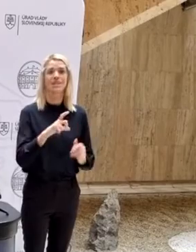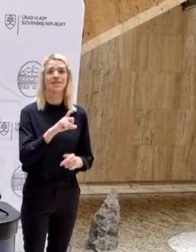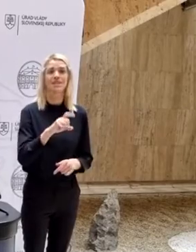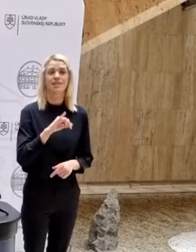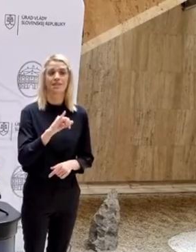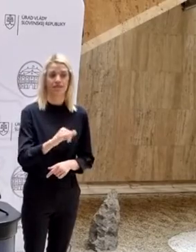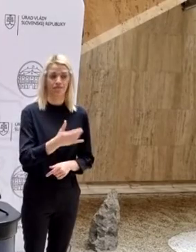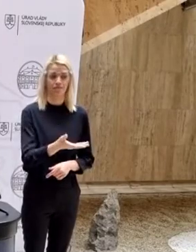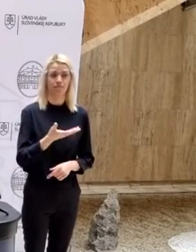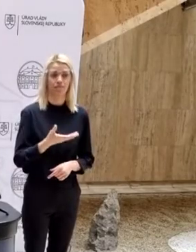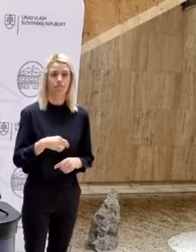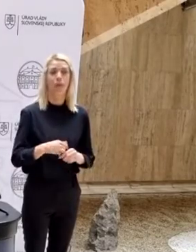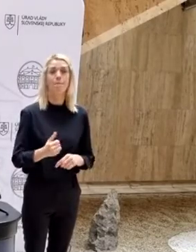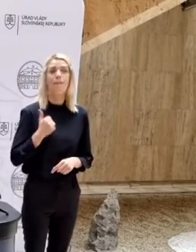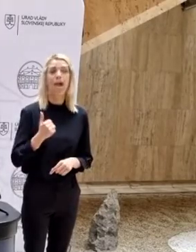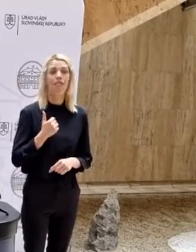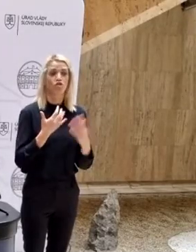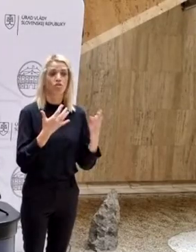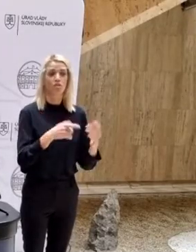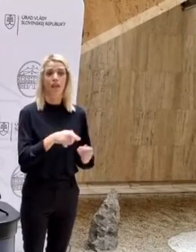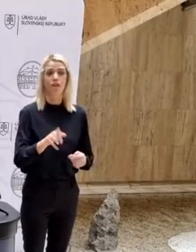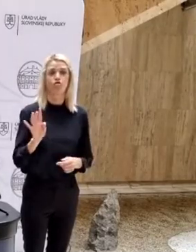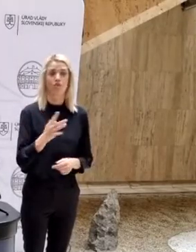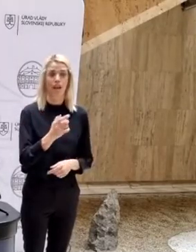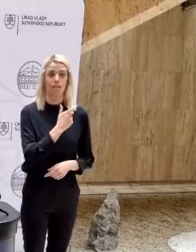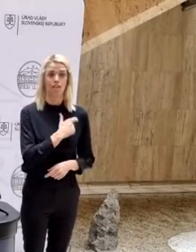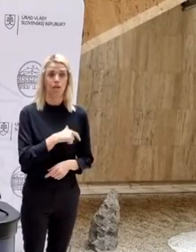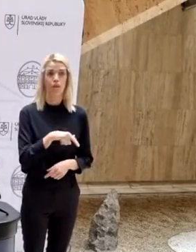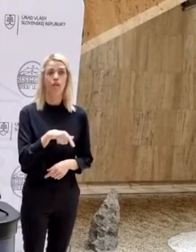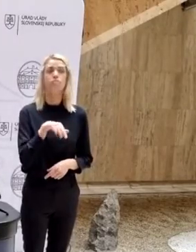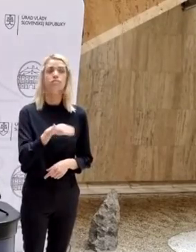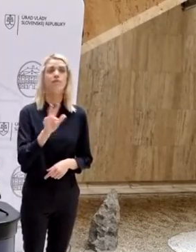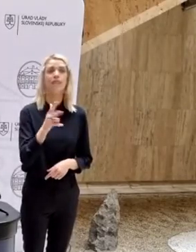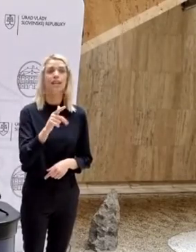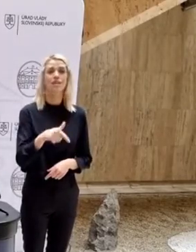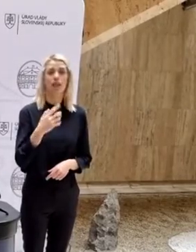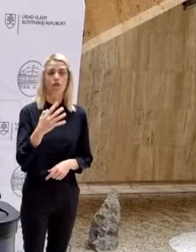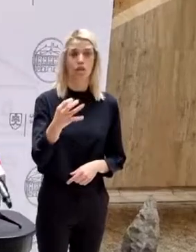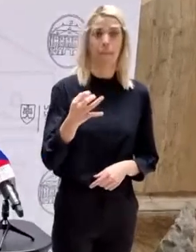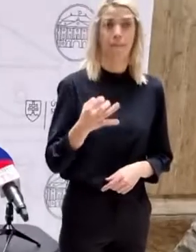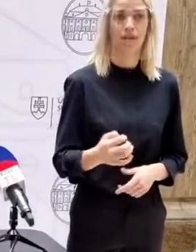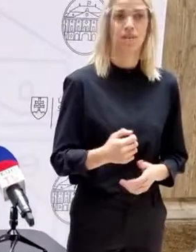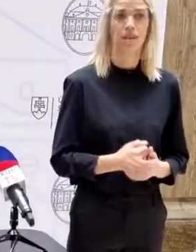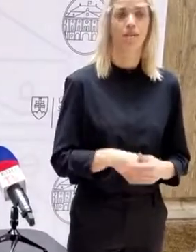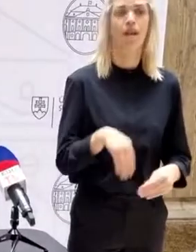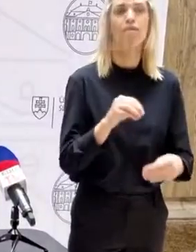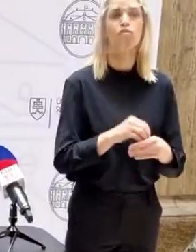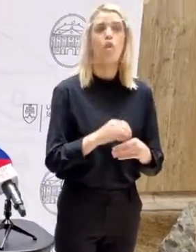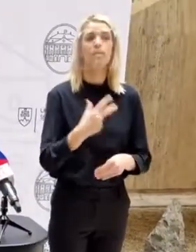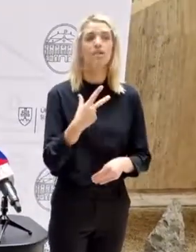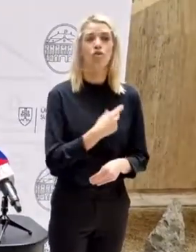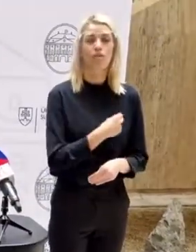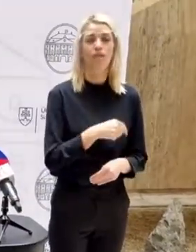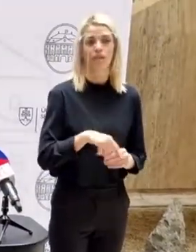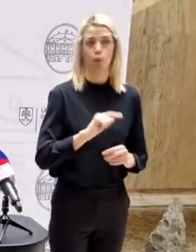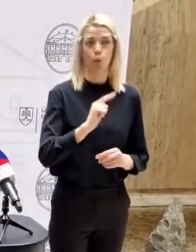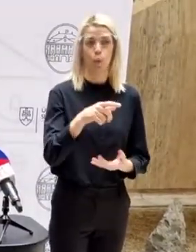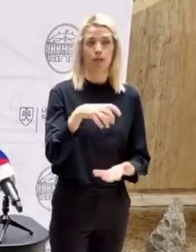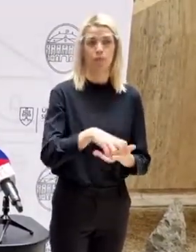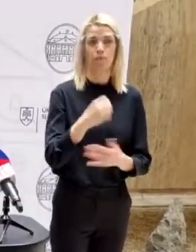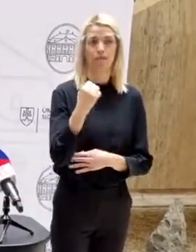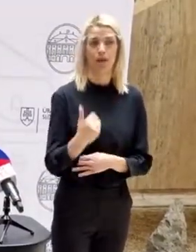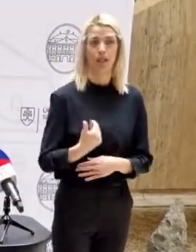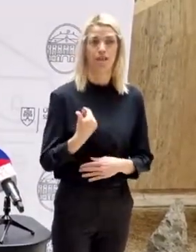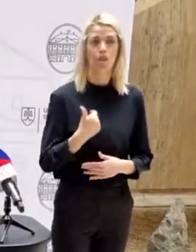Zaočkovanosť mládeže medzi 10 až 14 rokov je 13,4 %. To je teda zaočkovanosť detí na druhom stupni